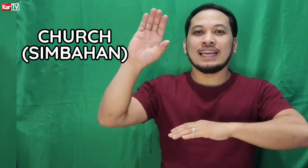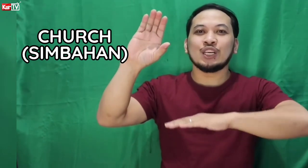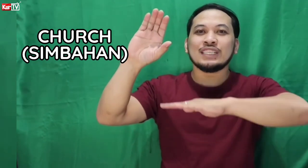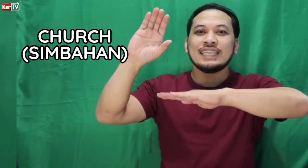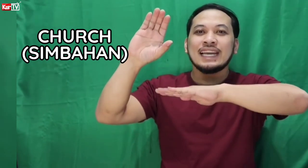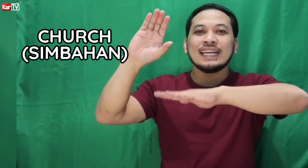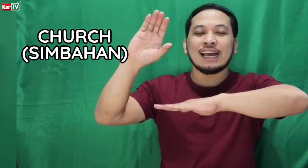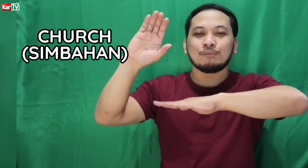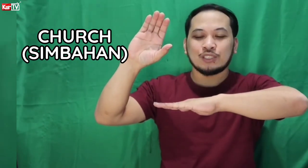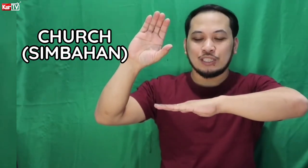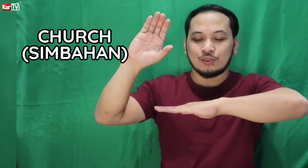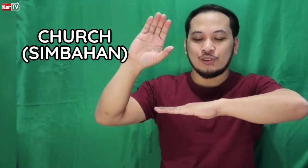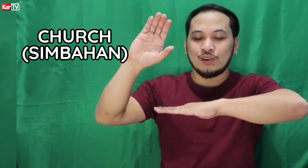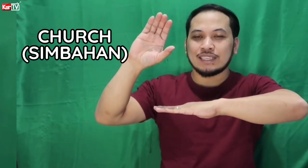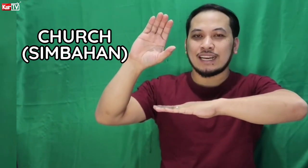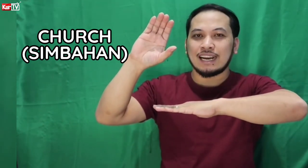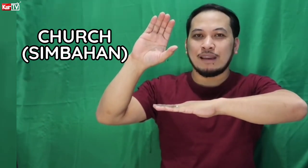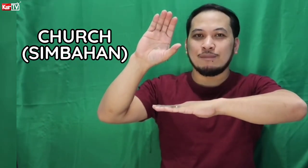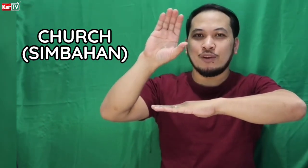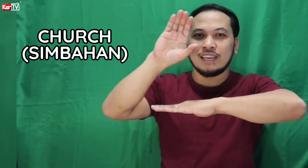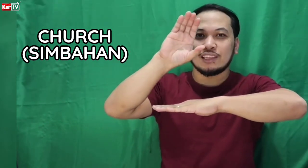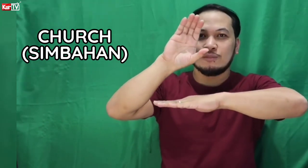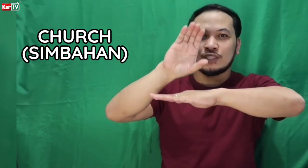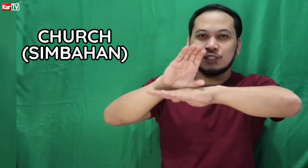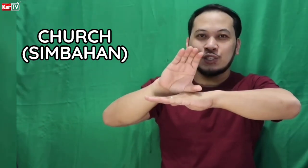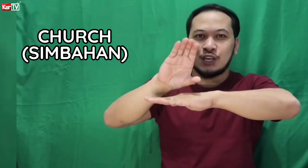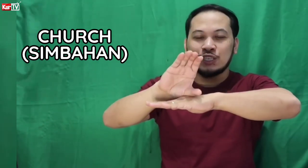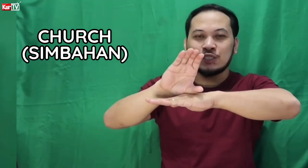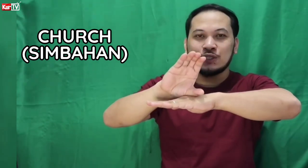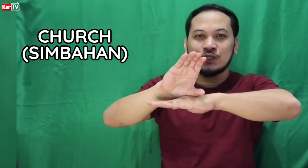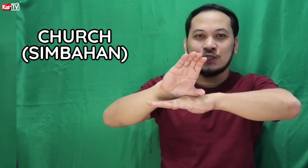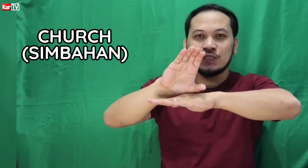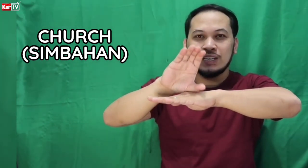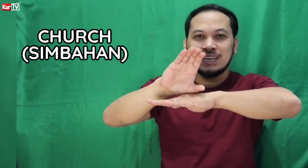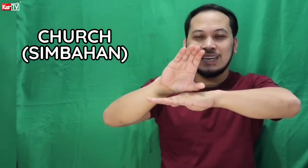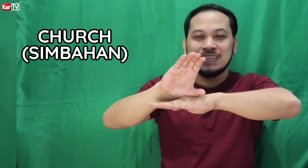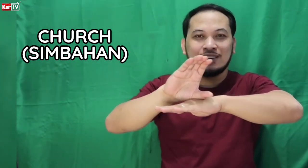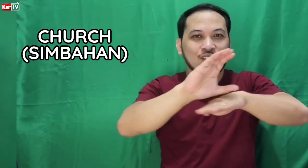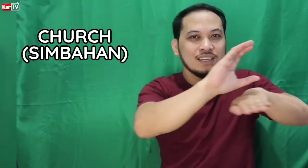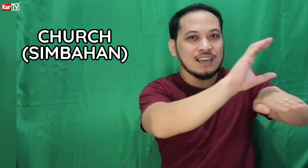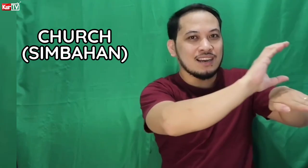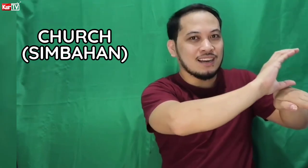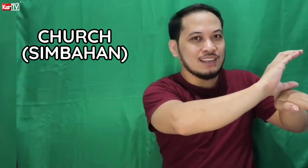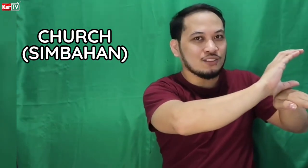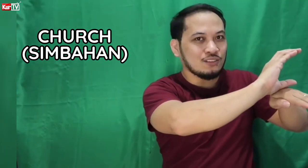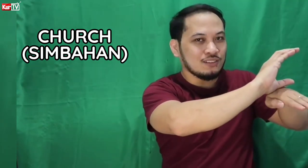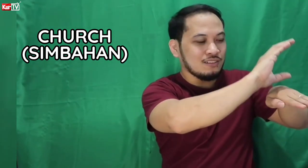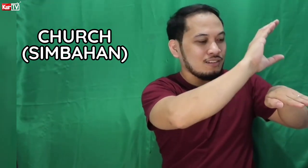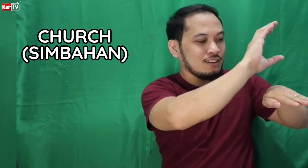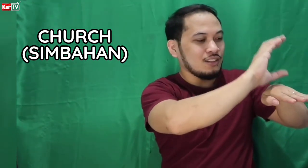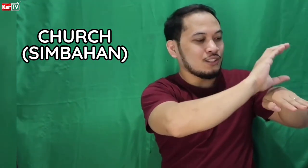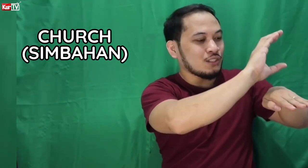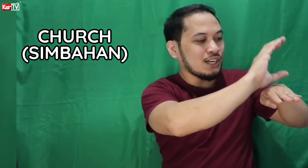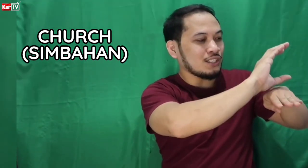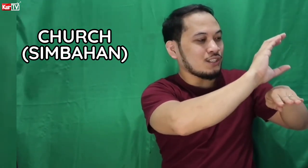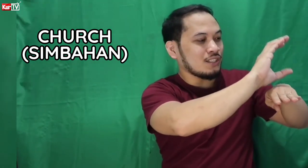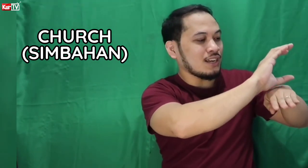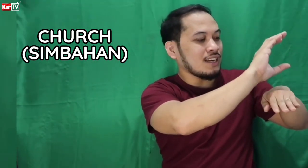letter C ka. Tapos ito yung isang kamay mo. Iganto mo siya. Church. Ayan. O kaya ganito. O. Church. Ayan.